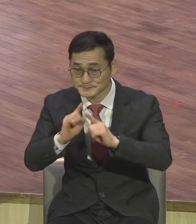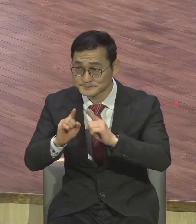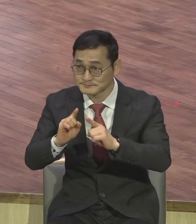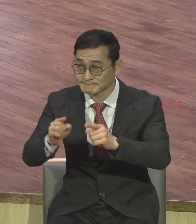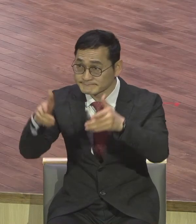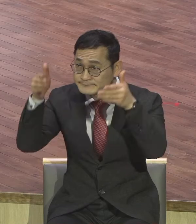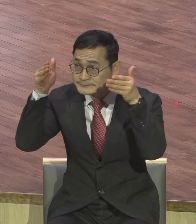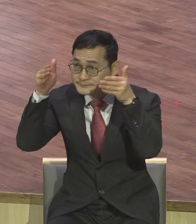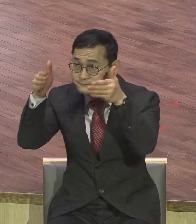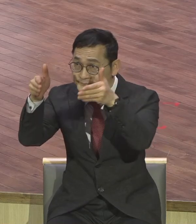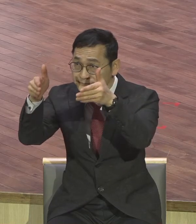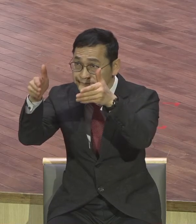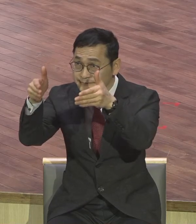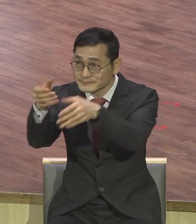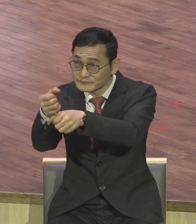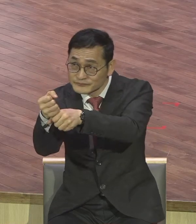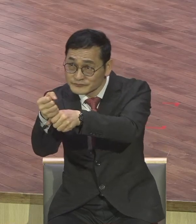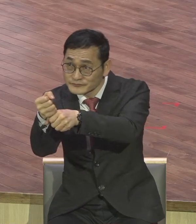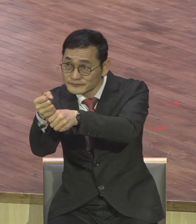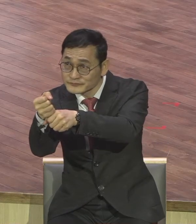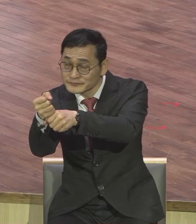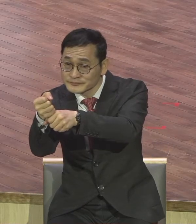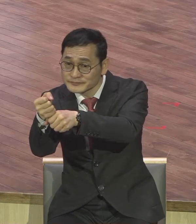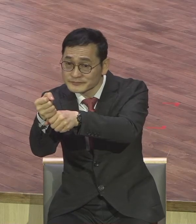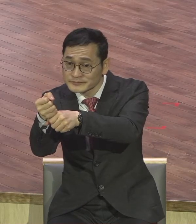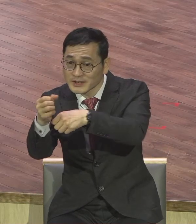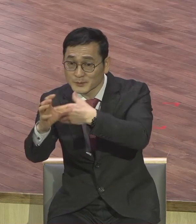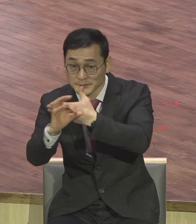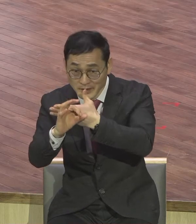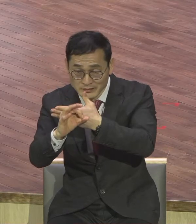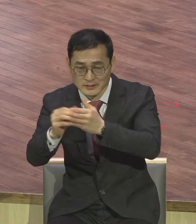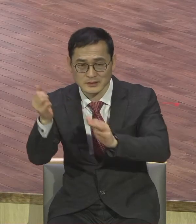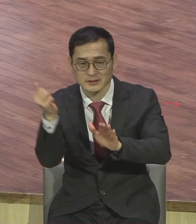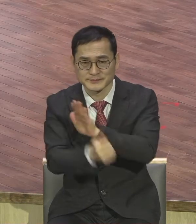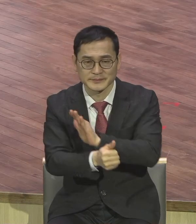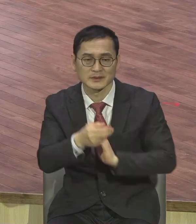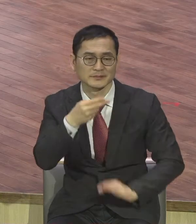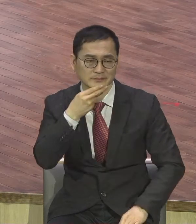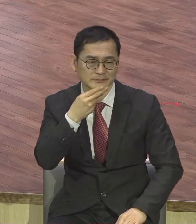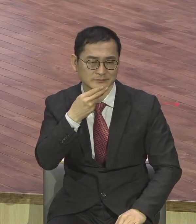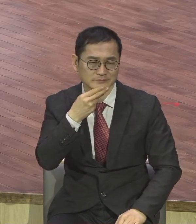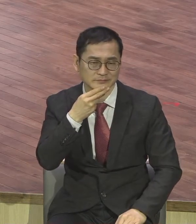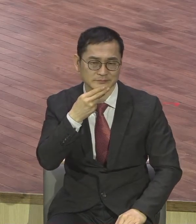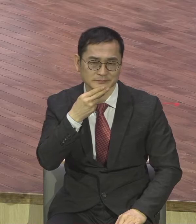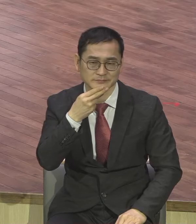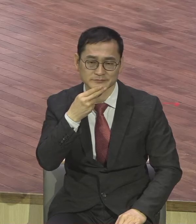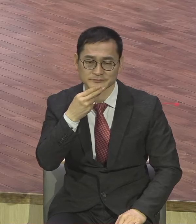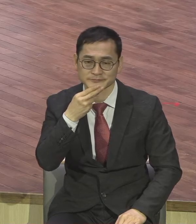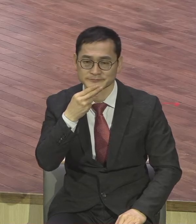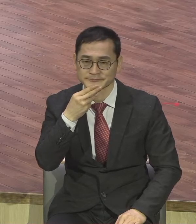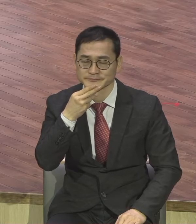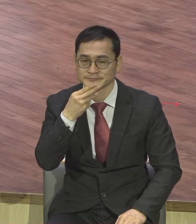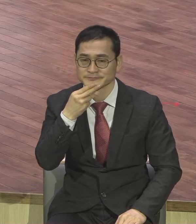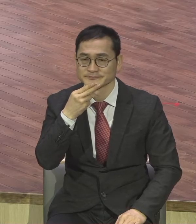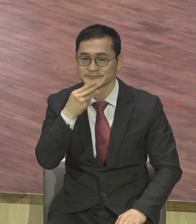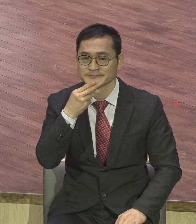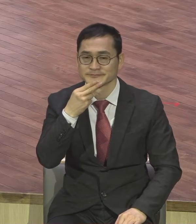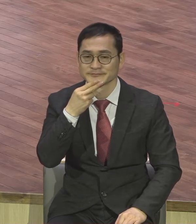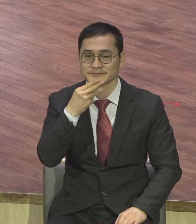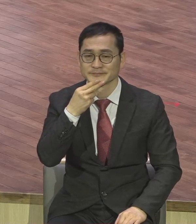바로 서면 절대 절대 실패하지 않습니다. 실패하지 않는다고요. 왜 실패하냐? 하나님